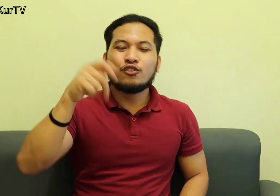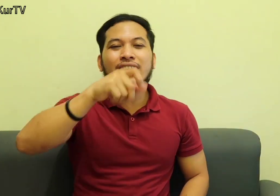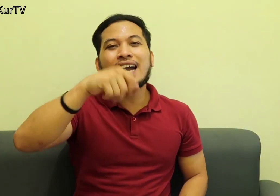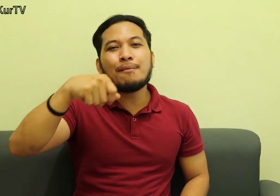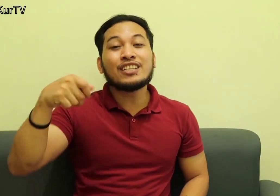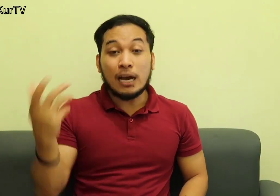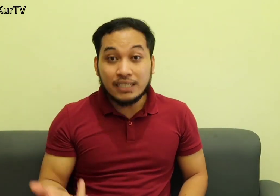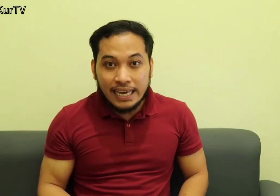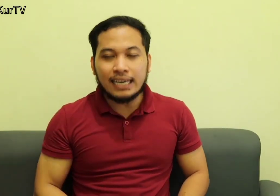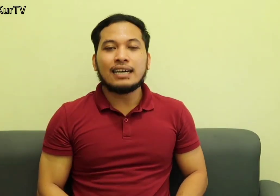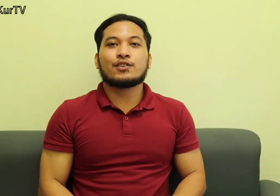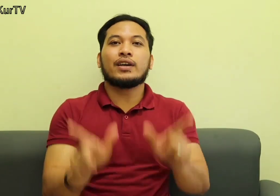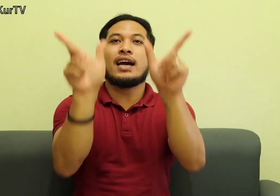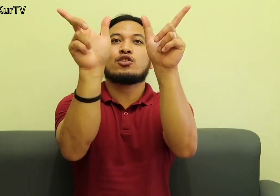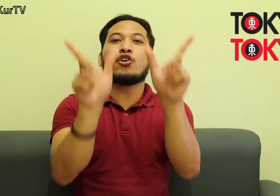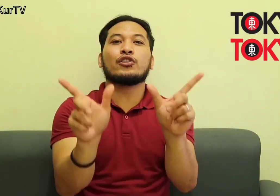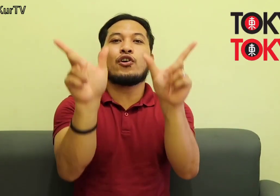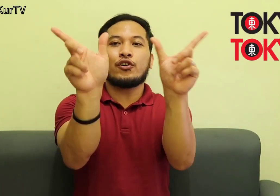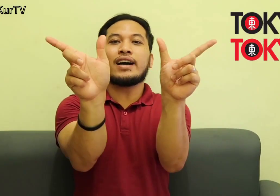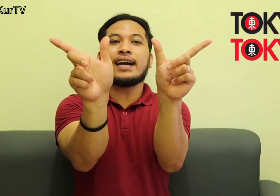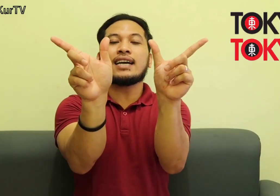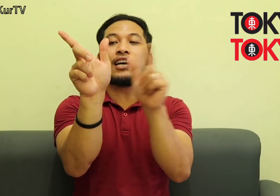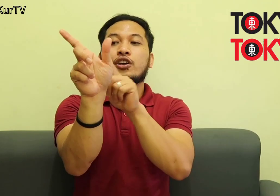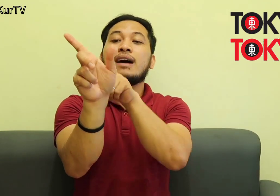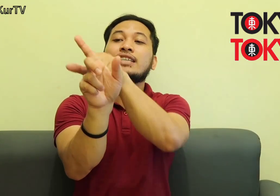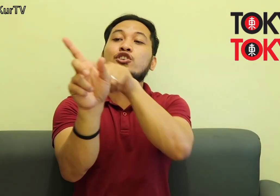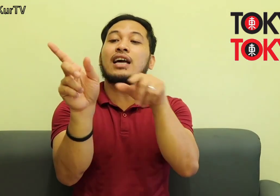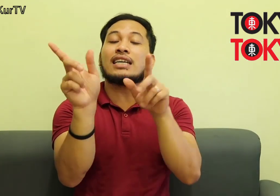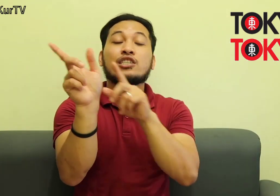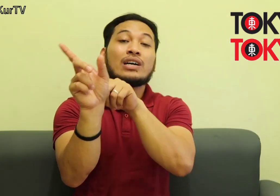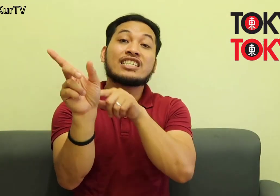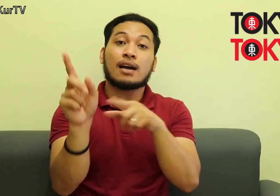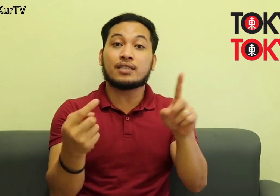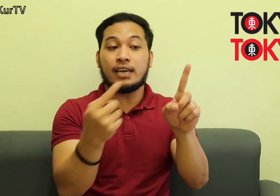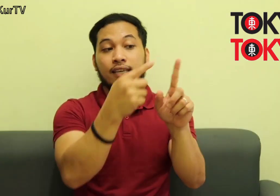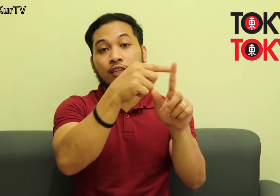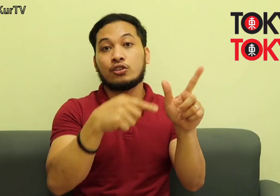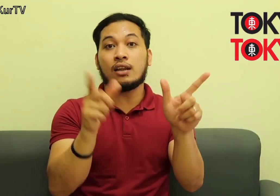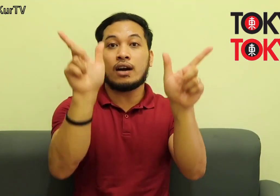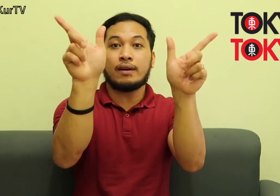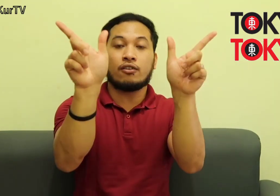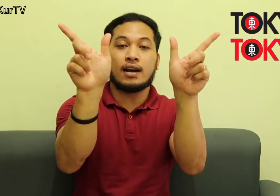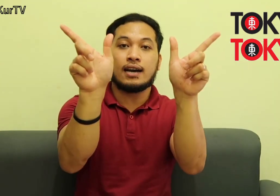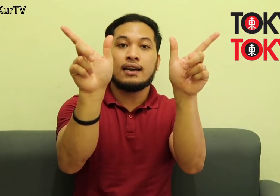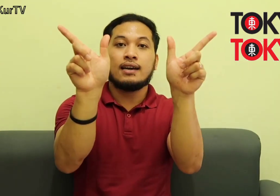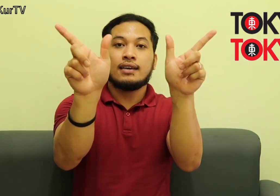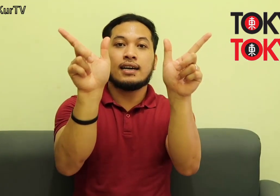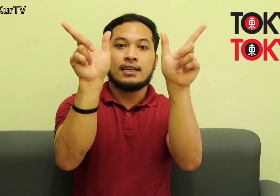Yung ginagamit Chopstick So, ayan Tokyo, Tokyo Nakaganyang lang So, imagine nyo lang Na this one is chopstick Dito, dalawang kamay ko ha Ayan